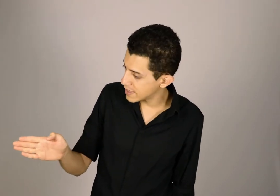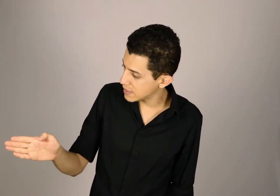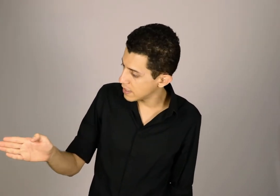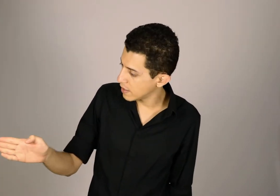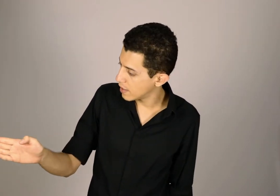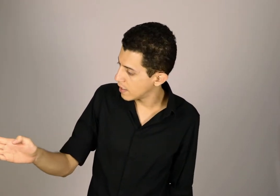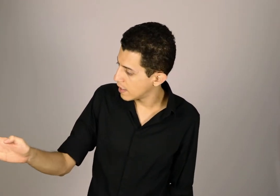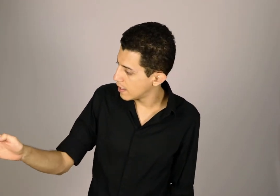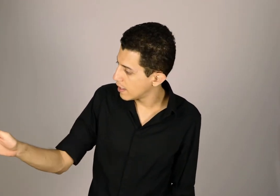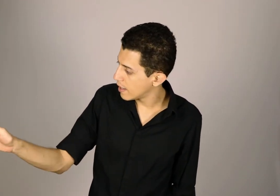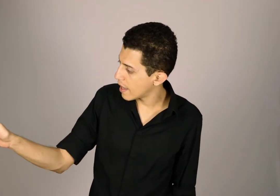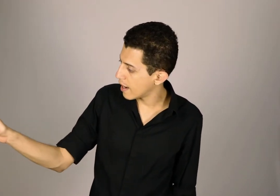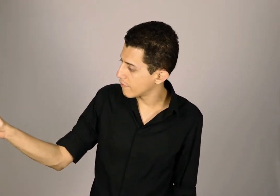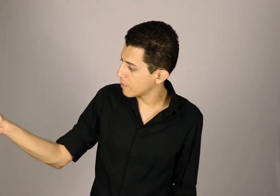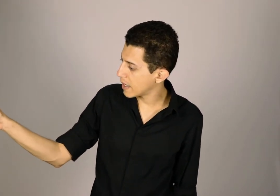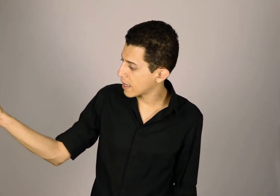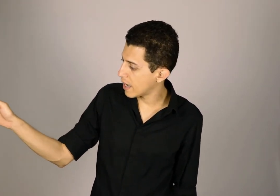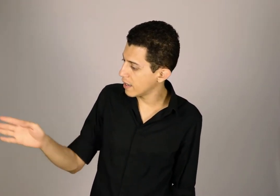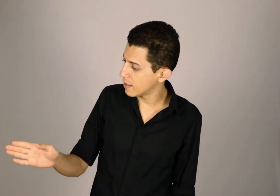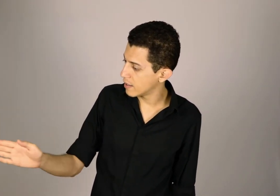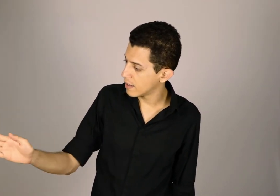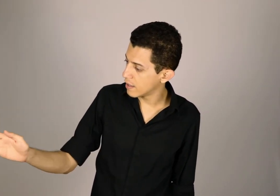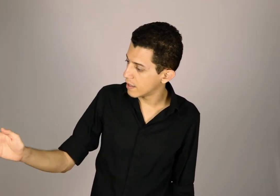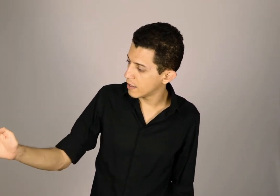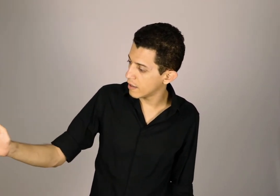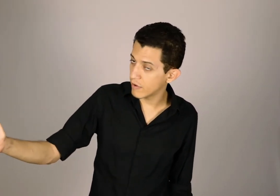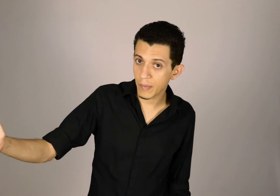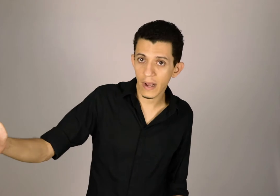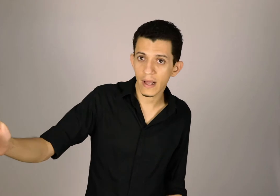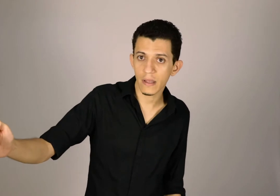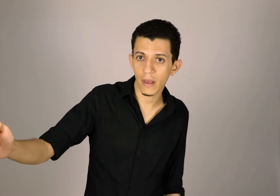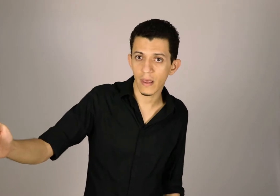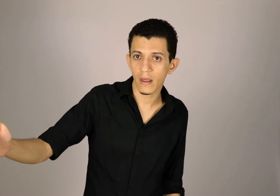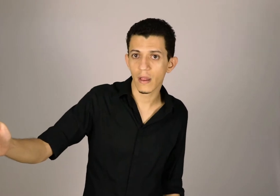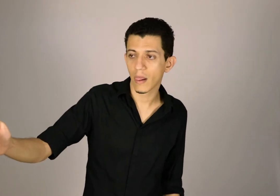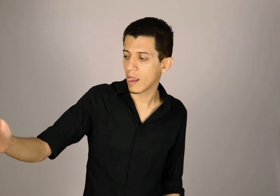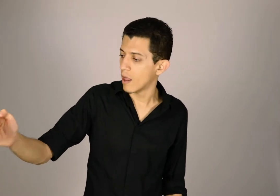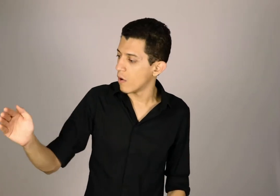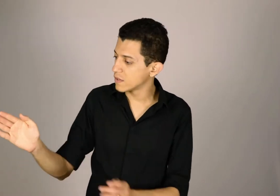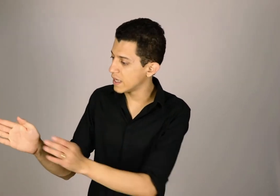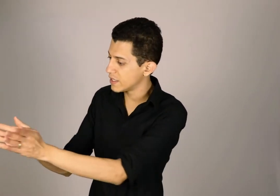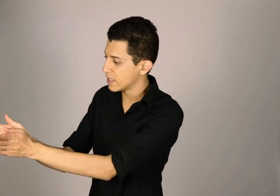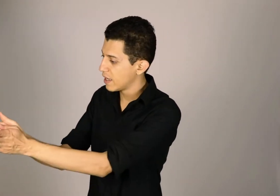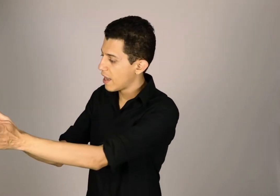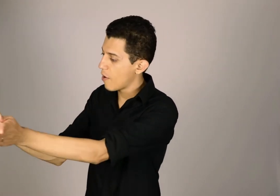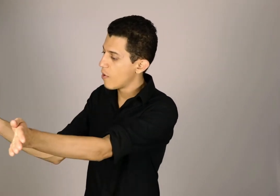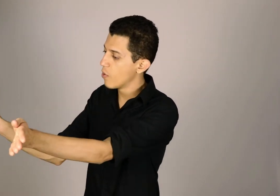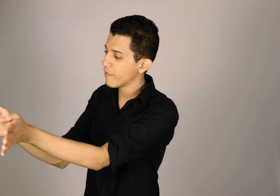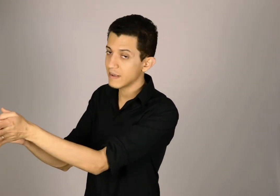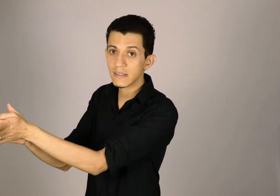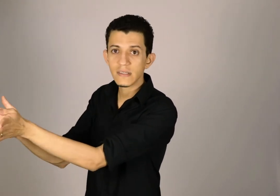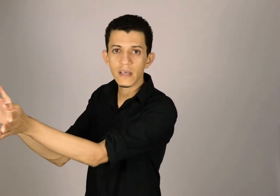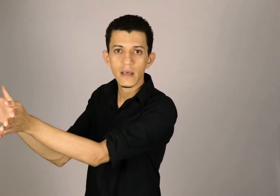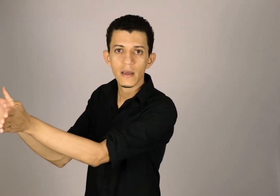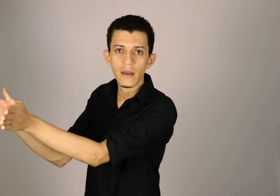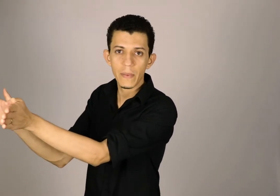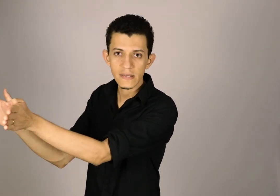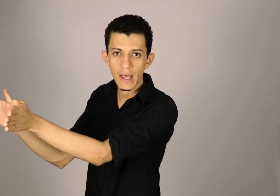sim. Ela vem para cá. E vem para cá também. Ou seja, é uma rua que faz assim. Percebe?